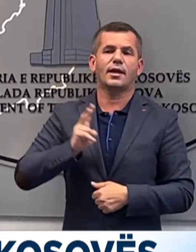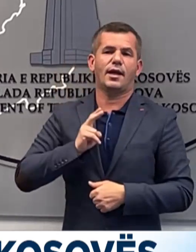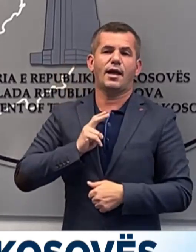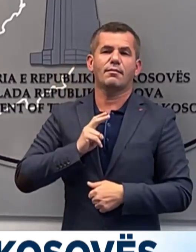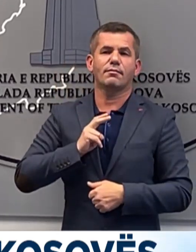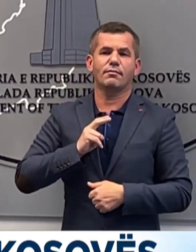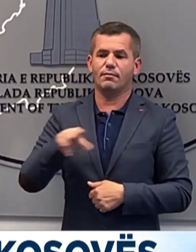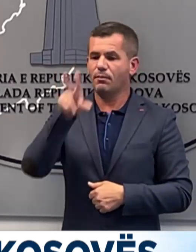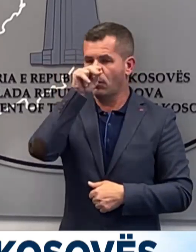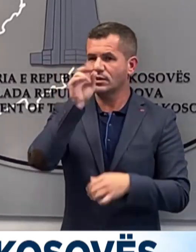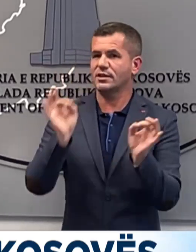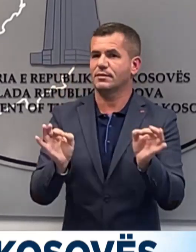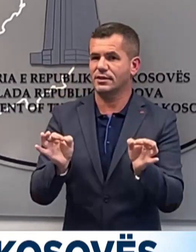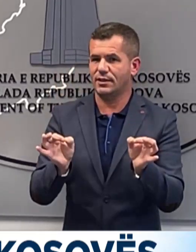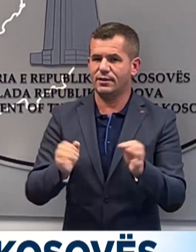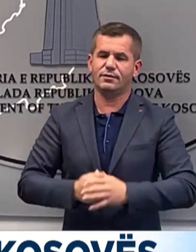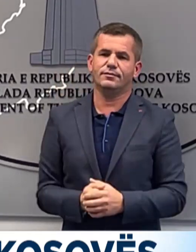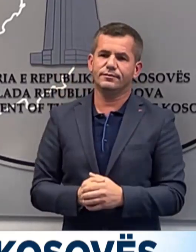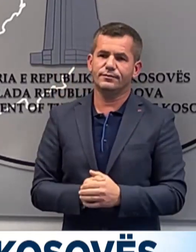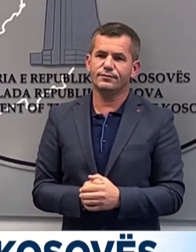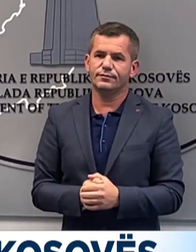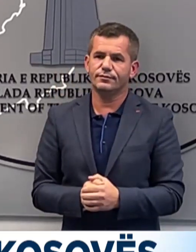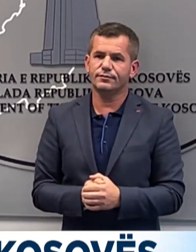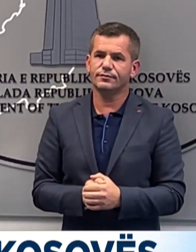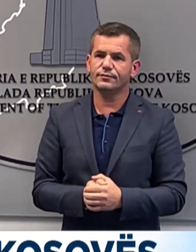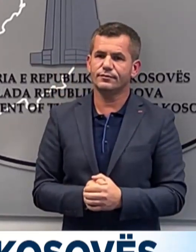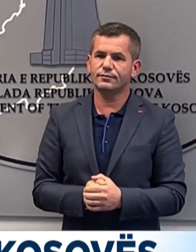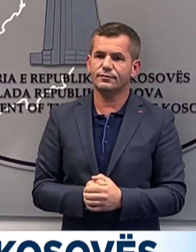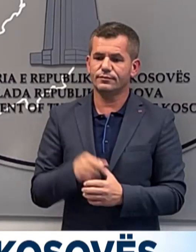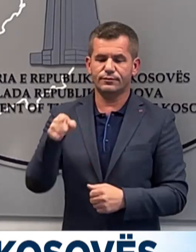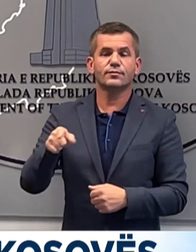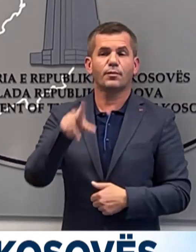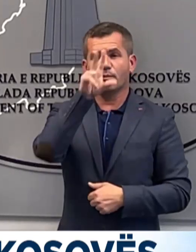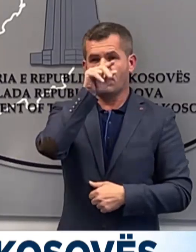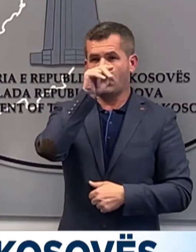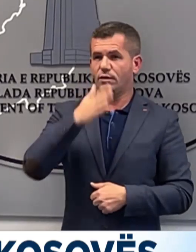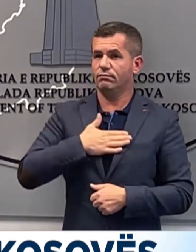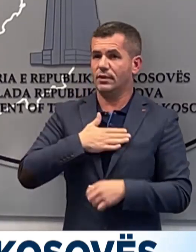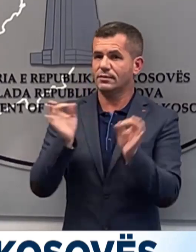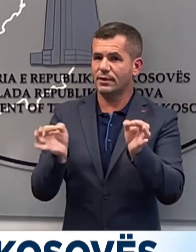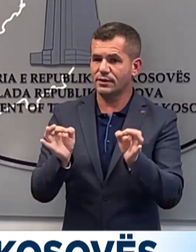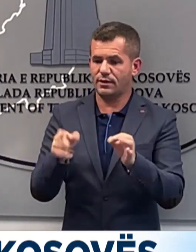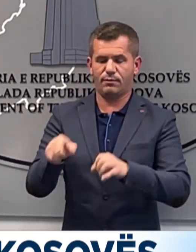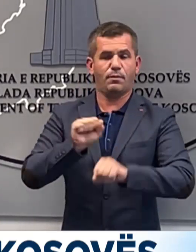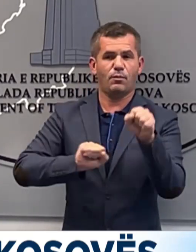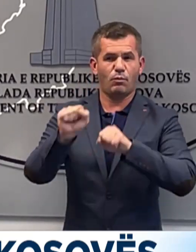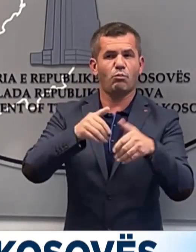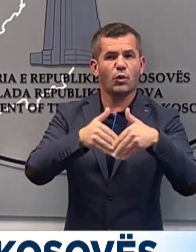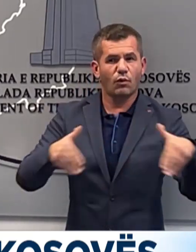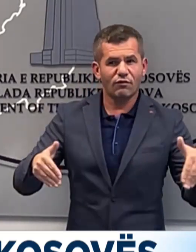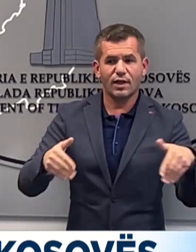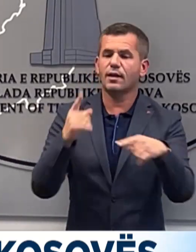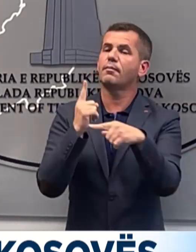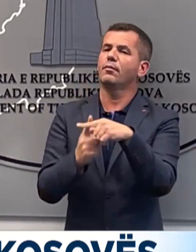speciale të policisë në ato pika kufitare. Një sitë tona speciale, edhe po imbrojnë pikat kufitare,